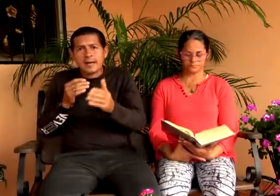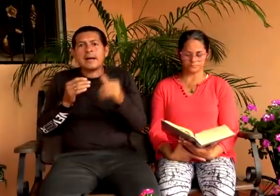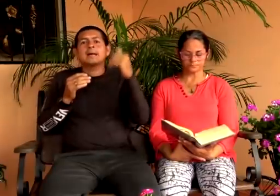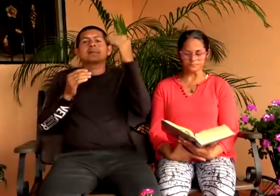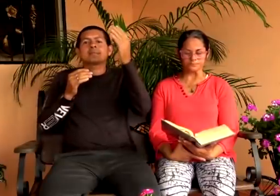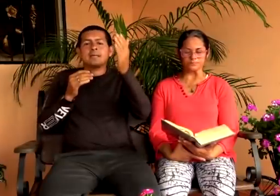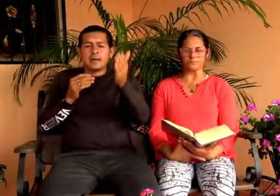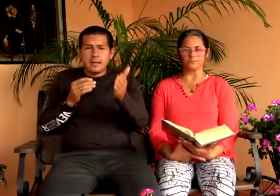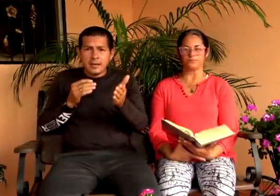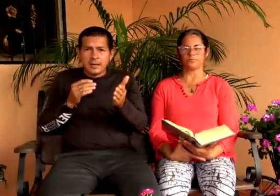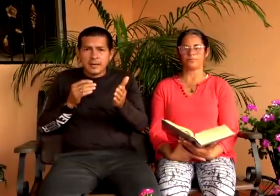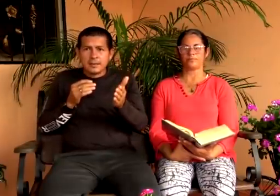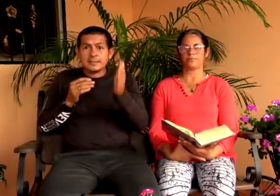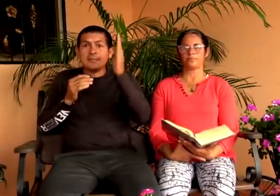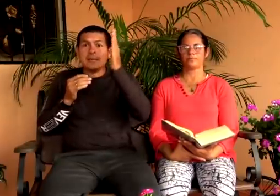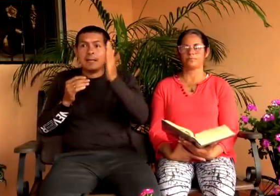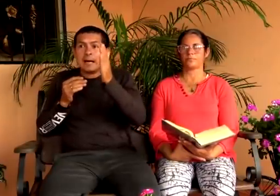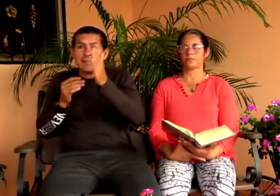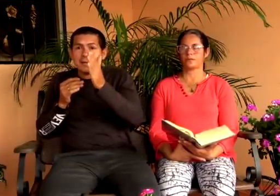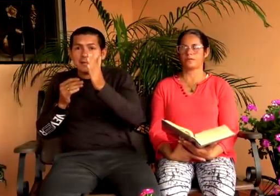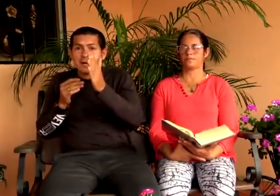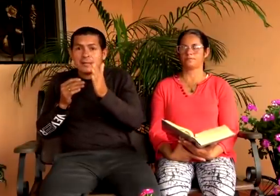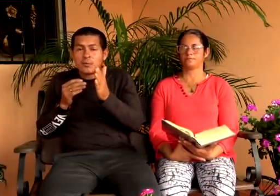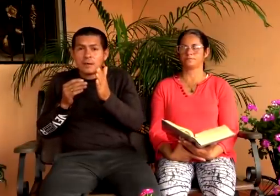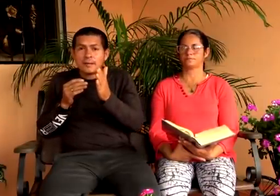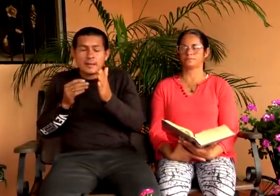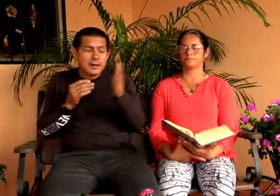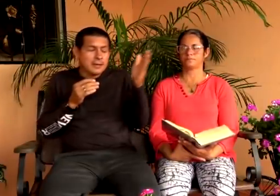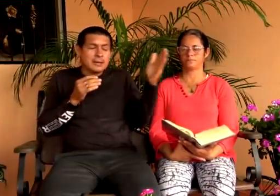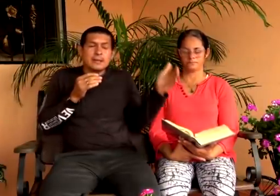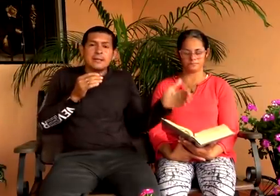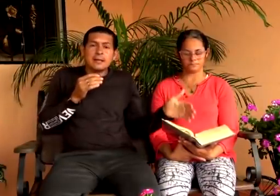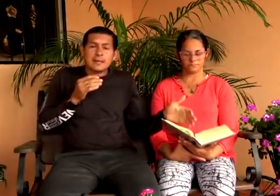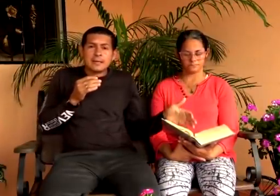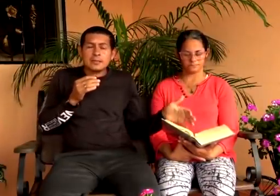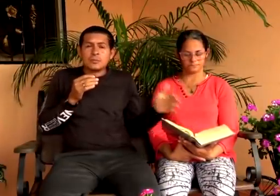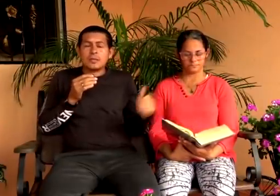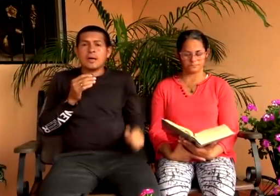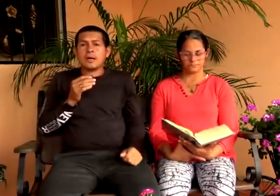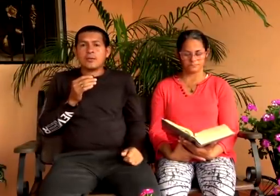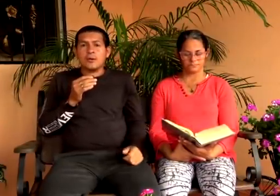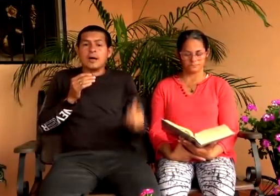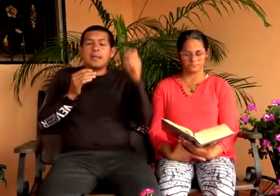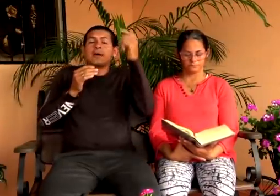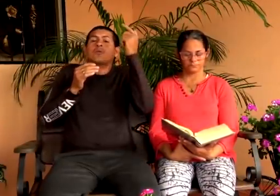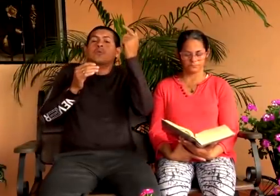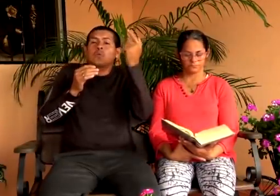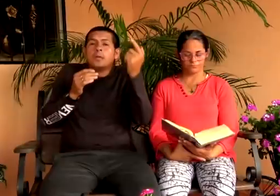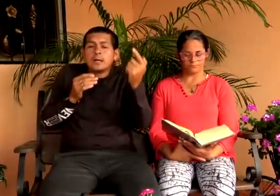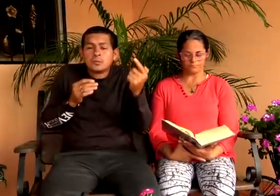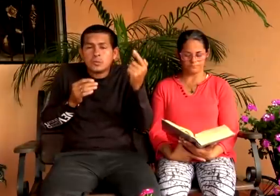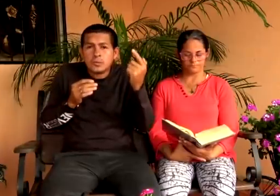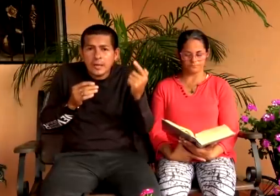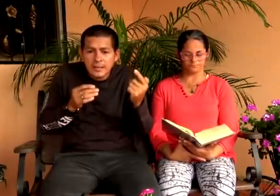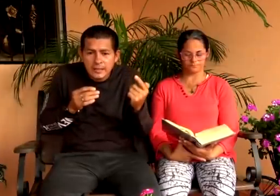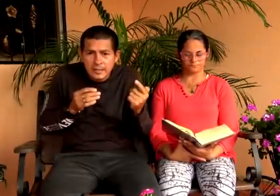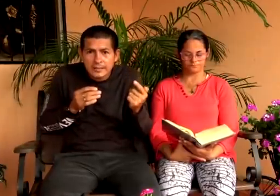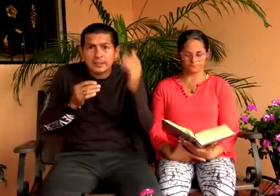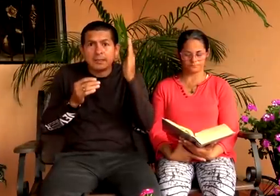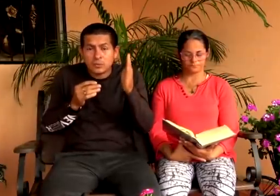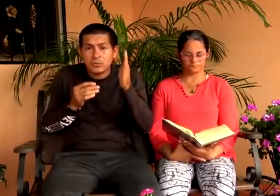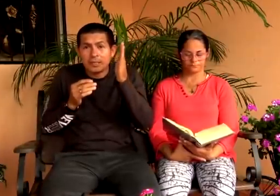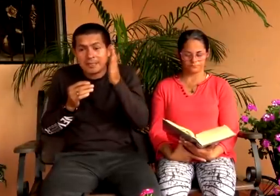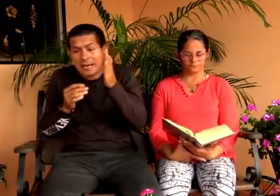aparta se aleja de la verdad de cual verdad de la que cristo ha dejado una sola